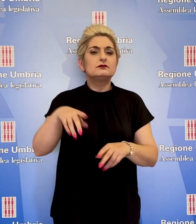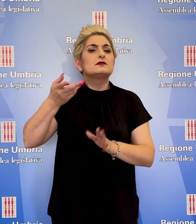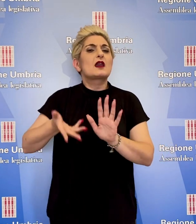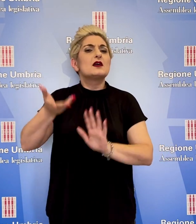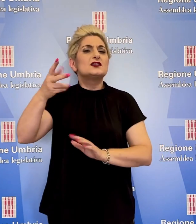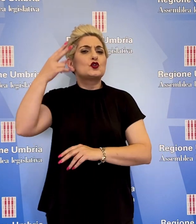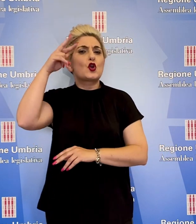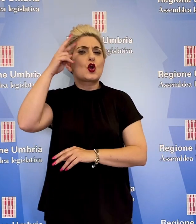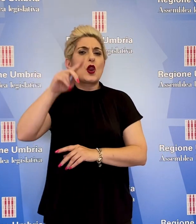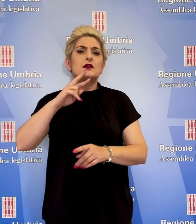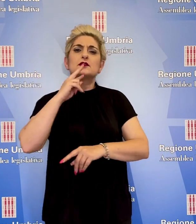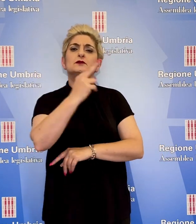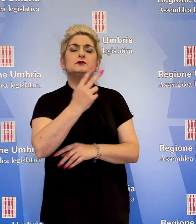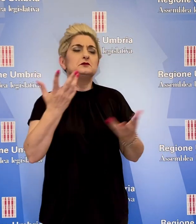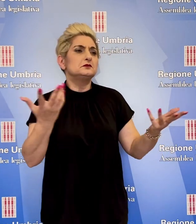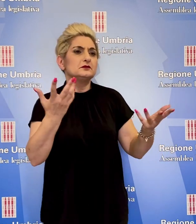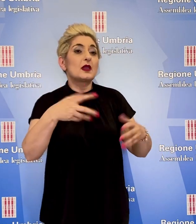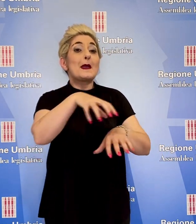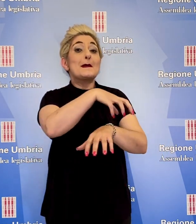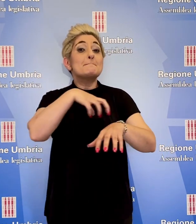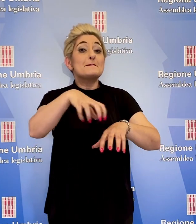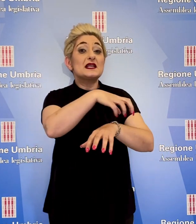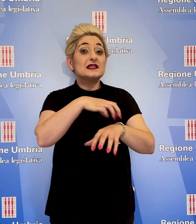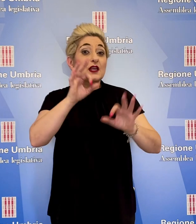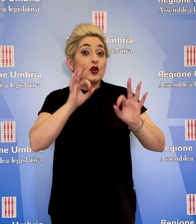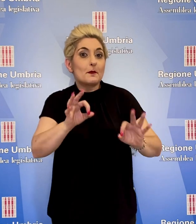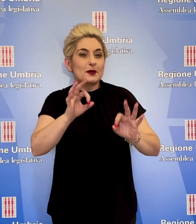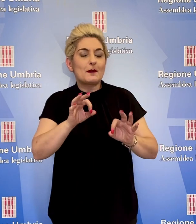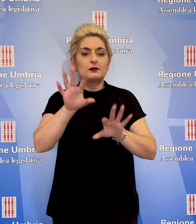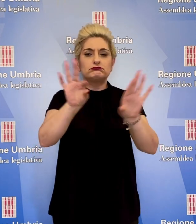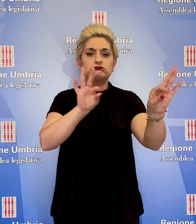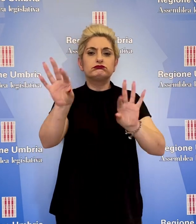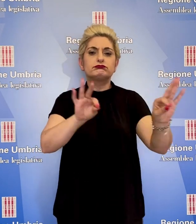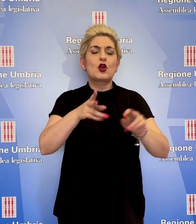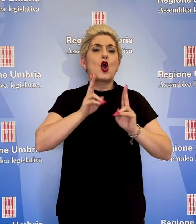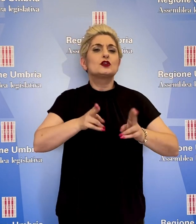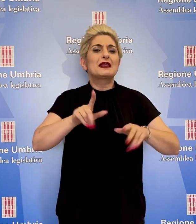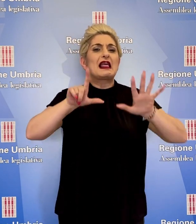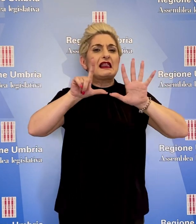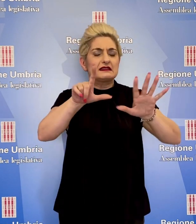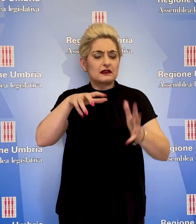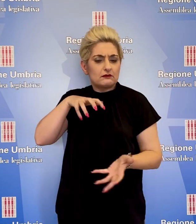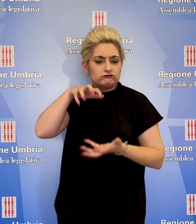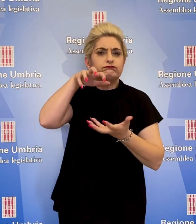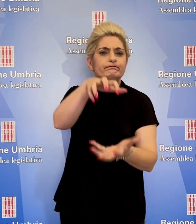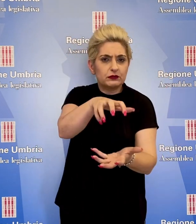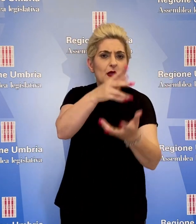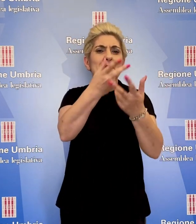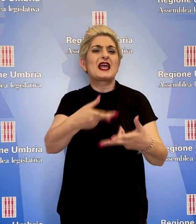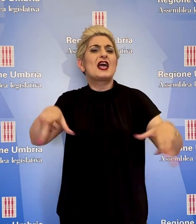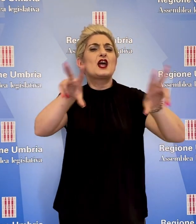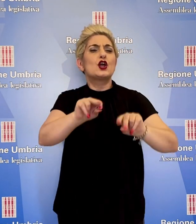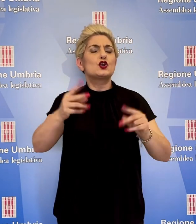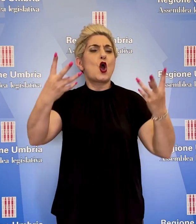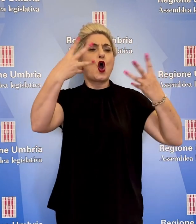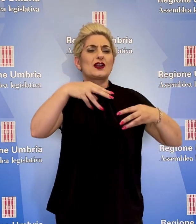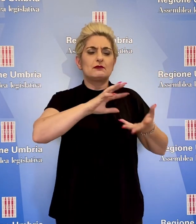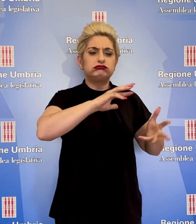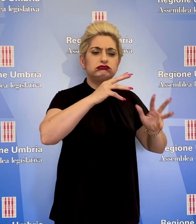ha risposto che l'ospedale di Spoleto è uno dei sette dove il Ministero ha deciso di investire per una riorganizzazione delle terapie